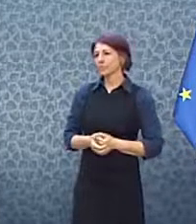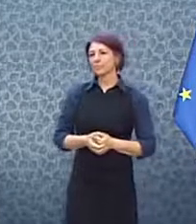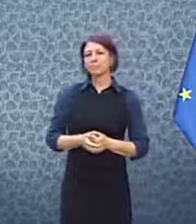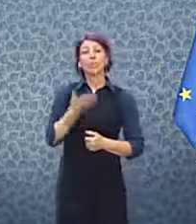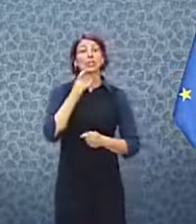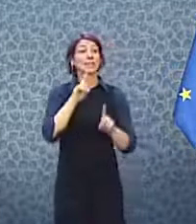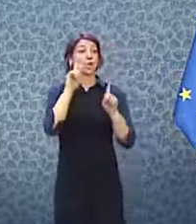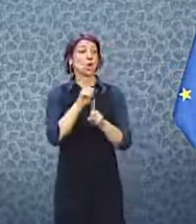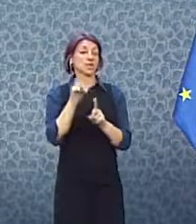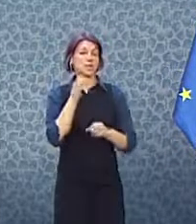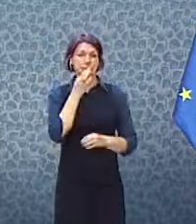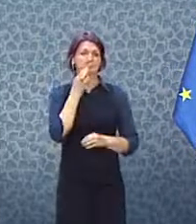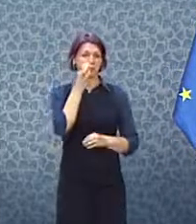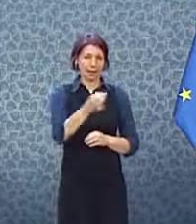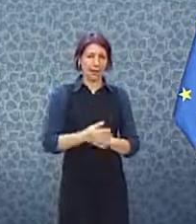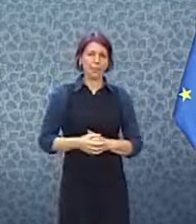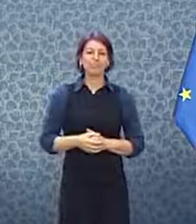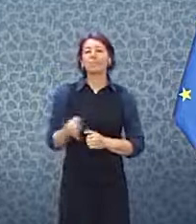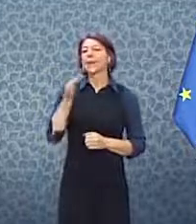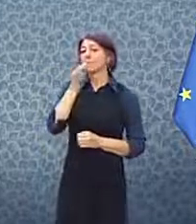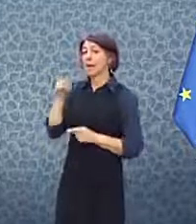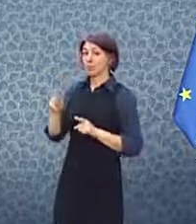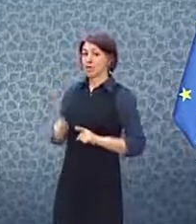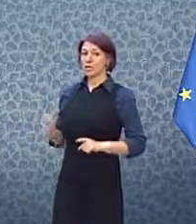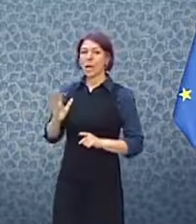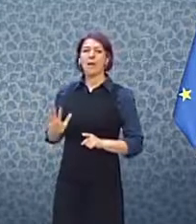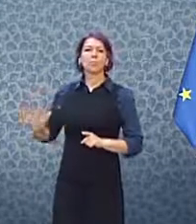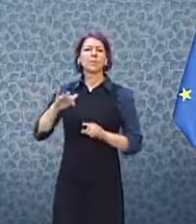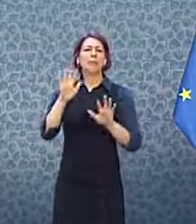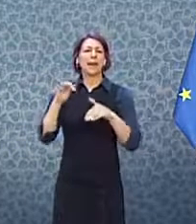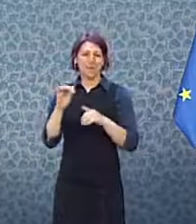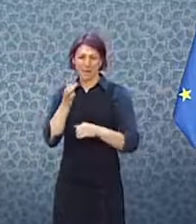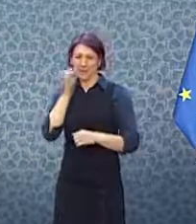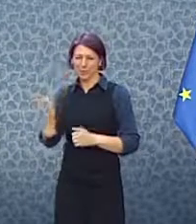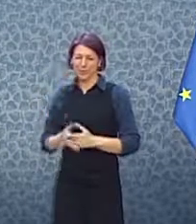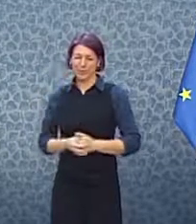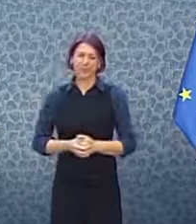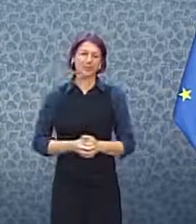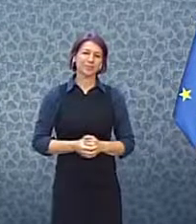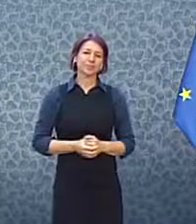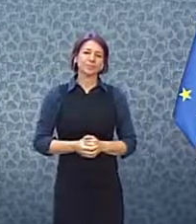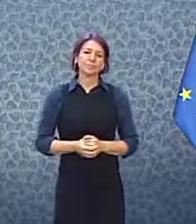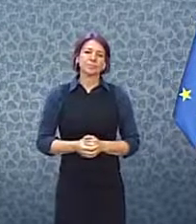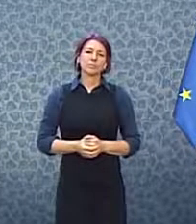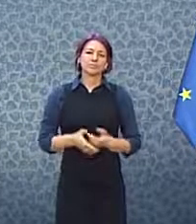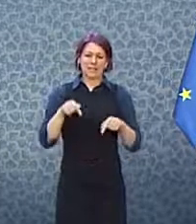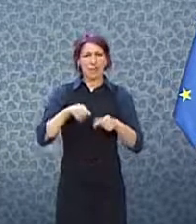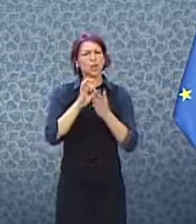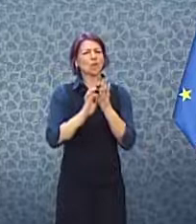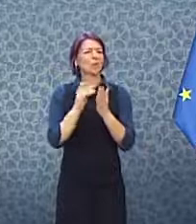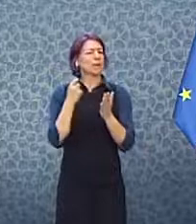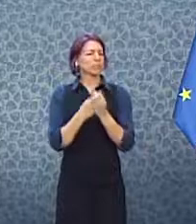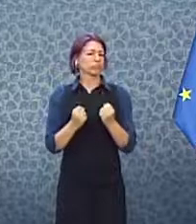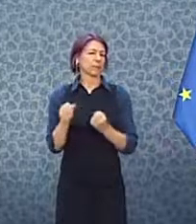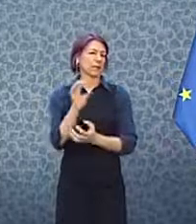Pavel Novák, Český rozhlas. Otázka pro paní předsedkyni Evropského parlamentu. Neměla by v té krizové době mít